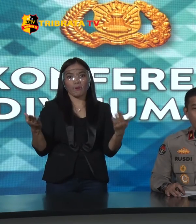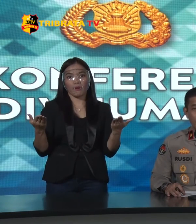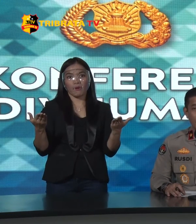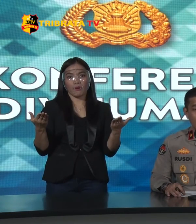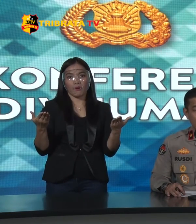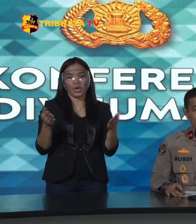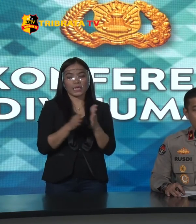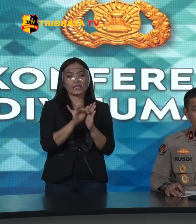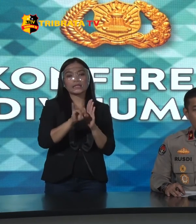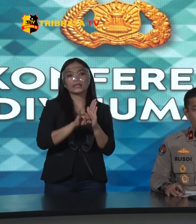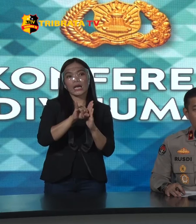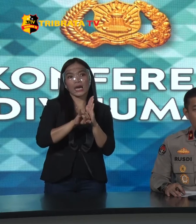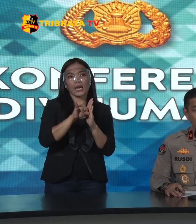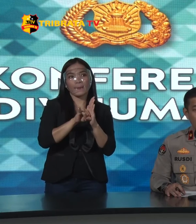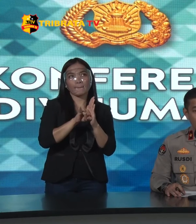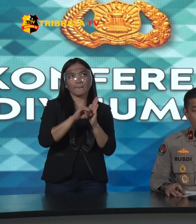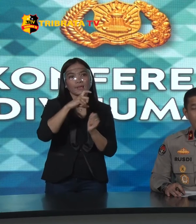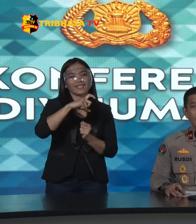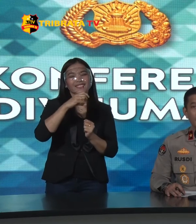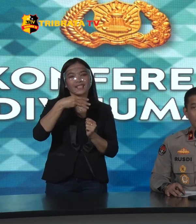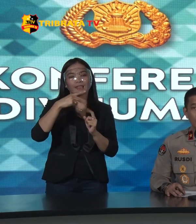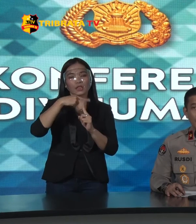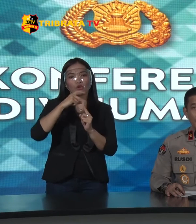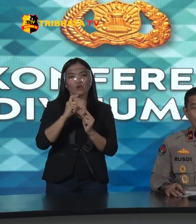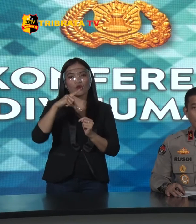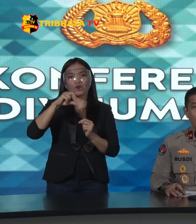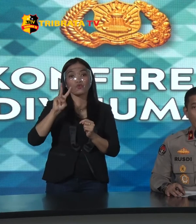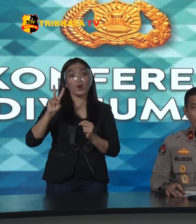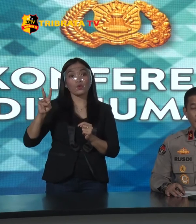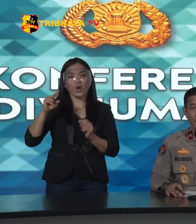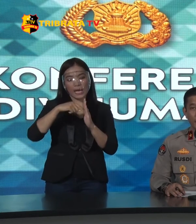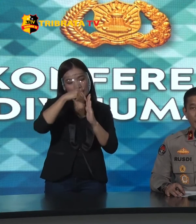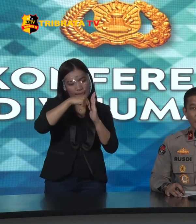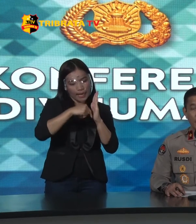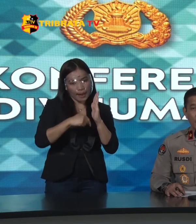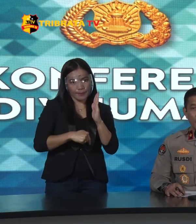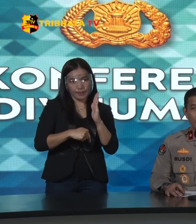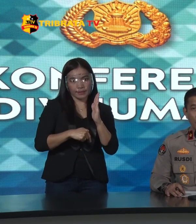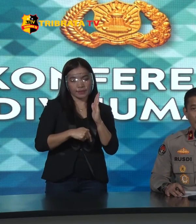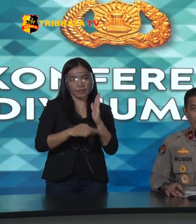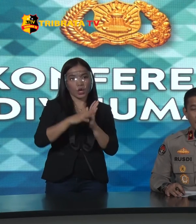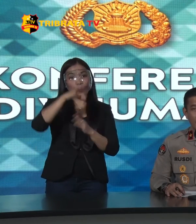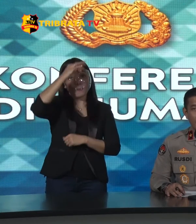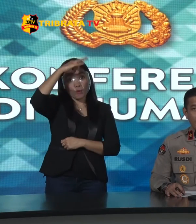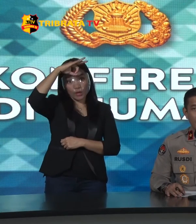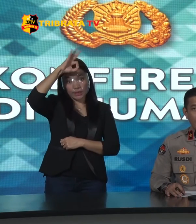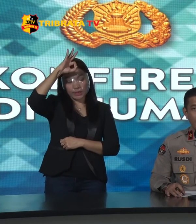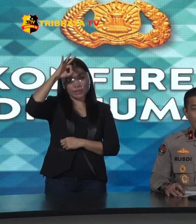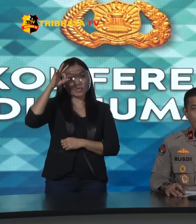akun Instagram Cetul 22 Itu telah didalami oleh Polda